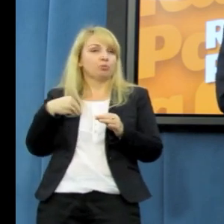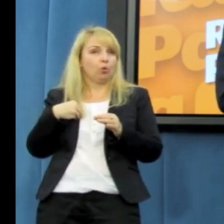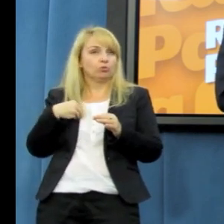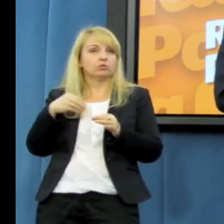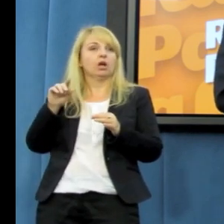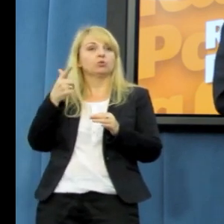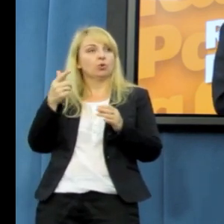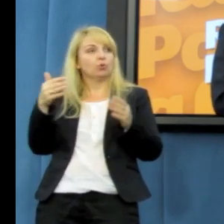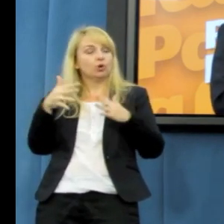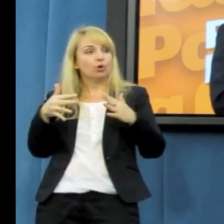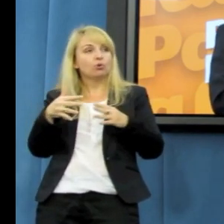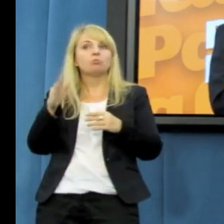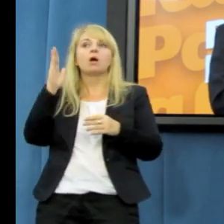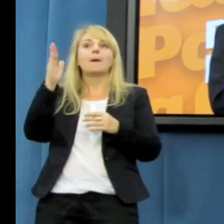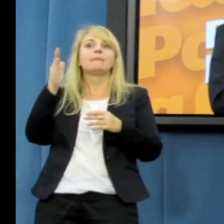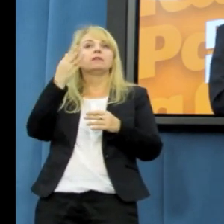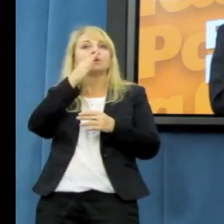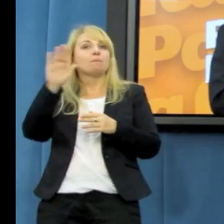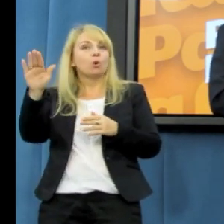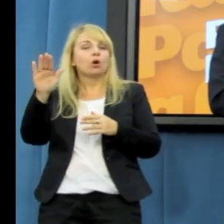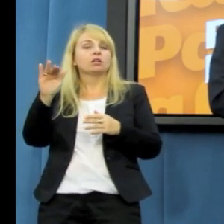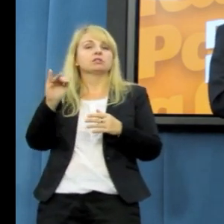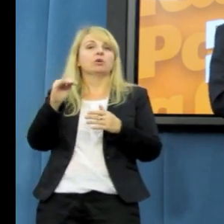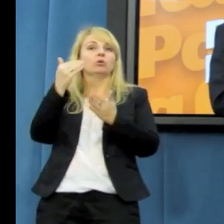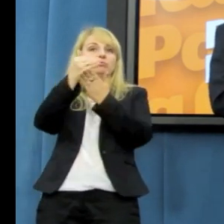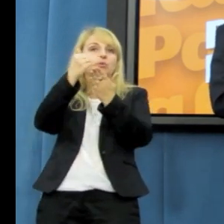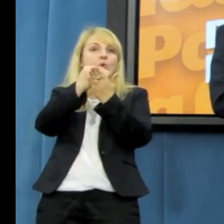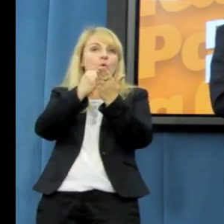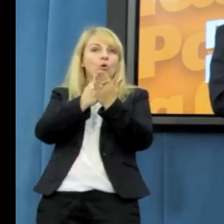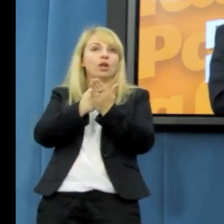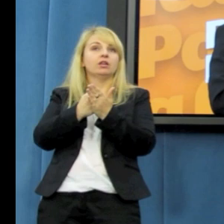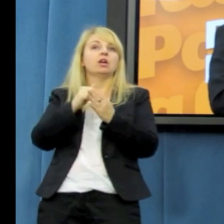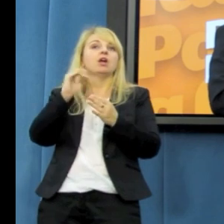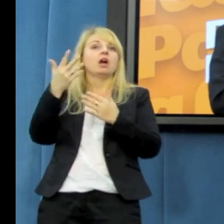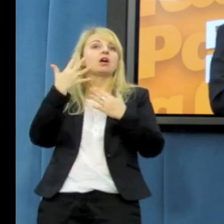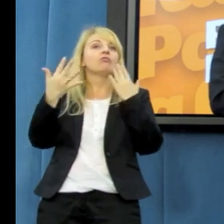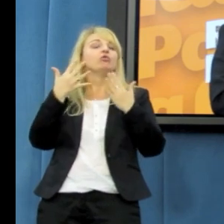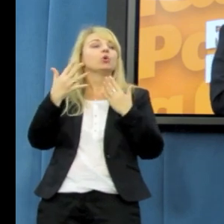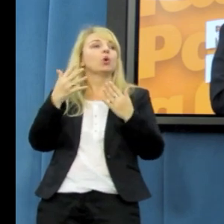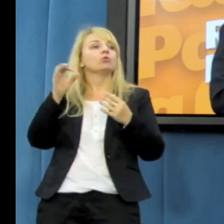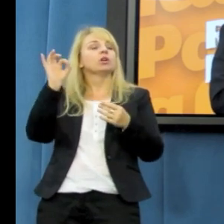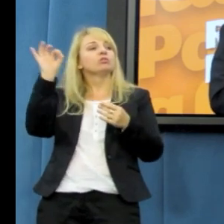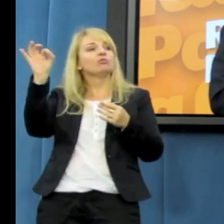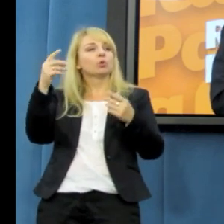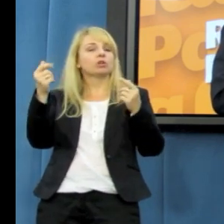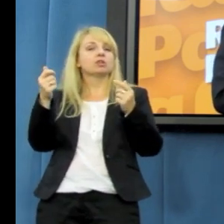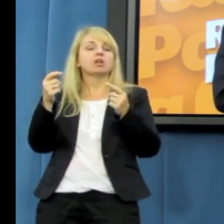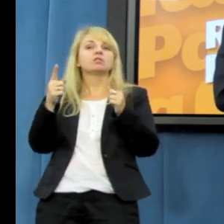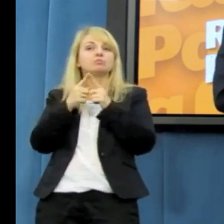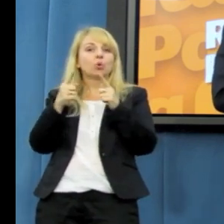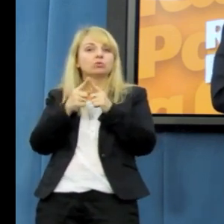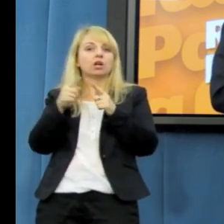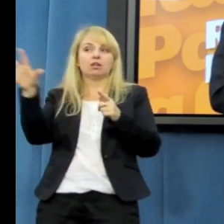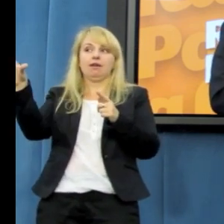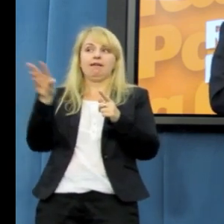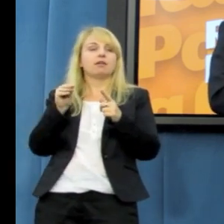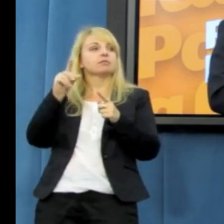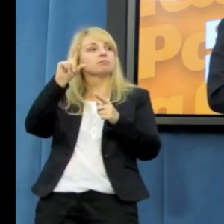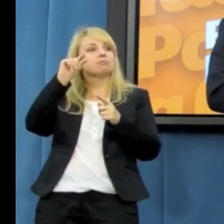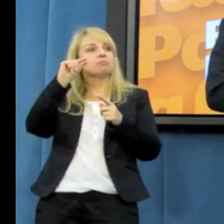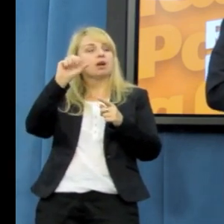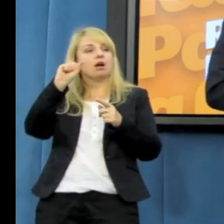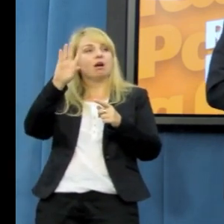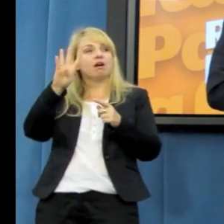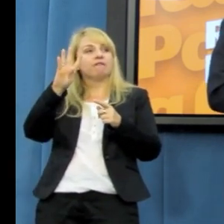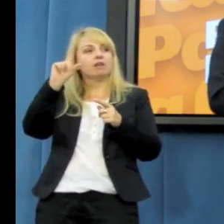tez punktów, po których ze mną chcieli rozmawiać z premierem Pawlakiem. Czy to nie jest tak, że zostajecie z tyłu?